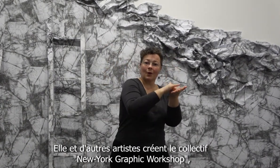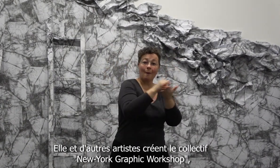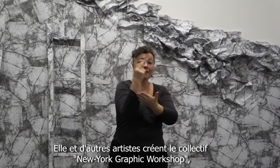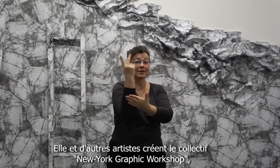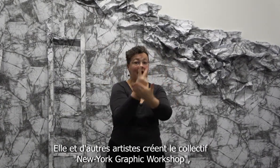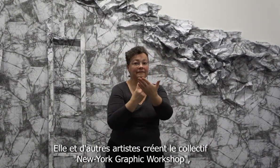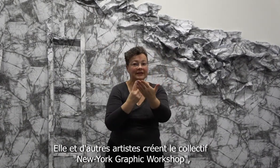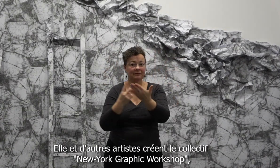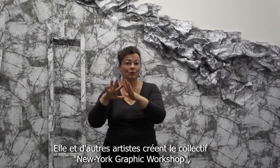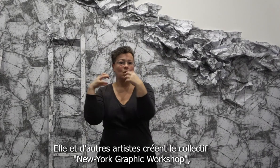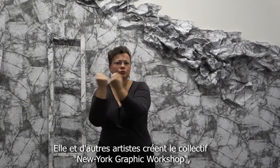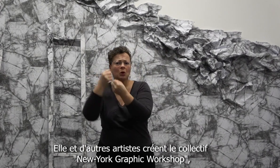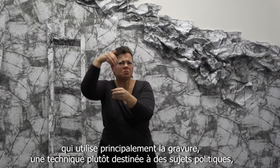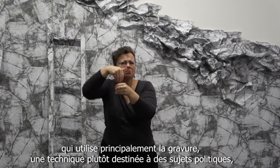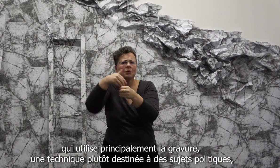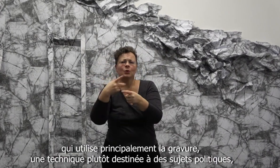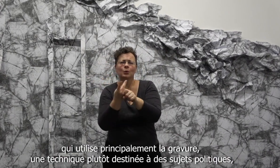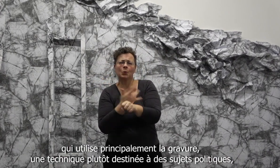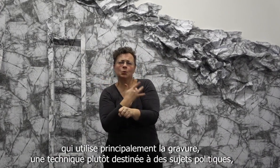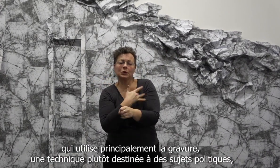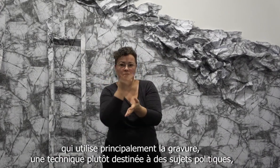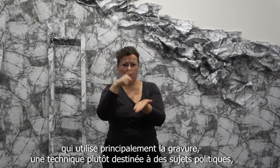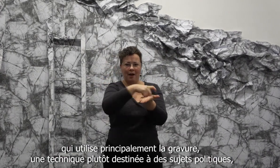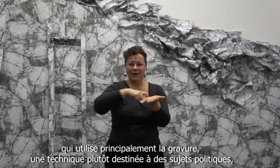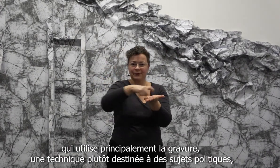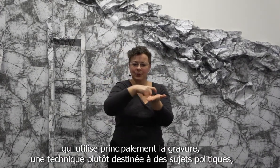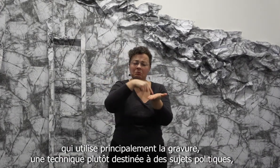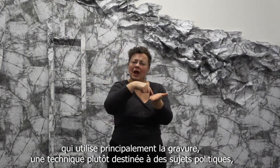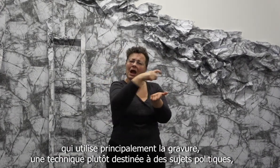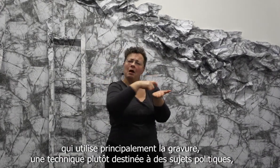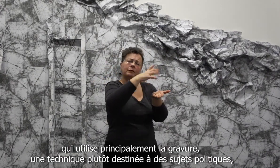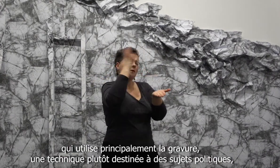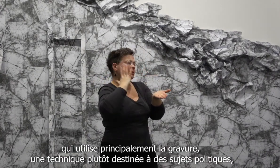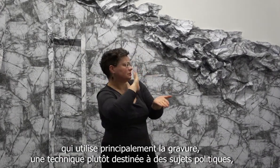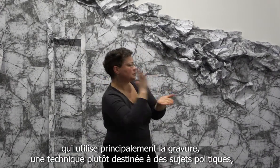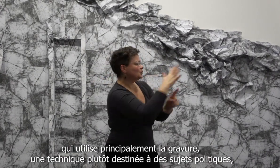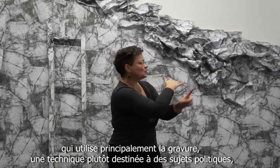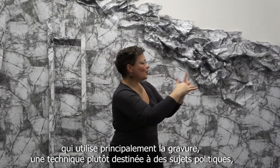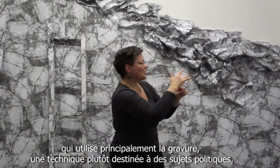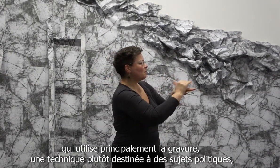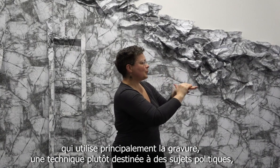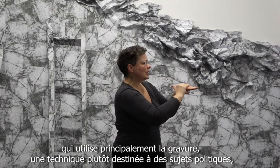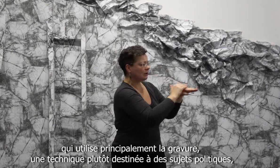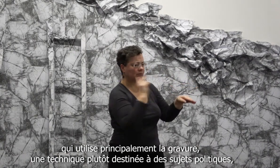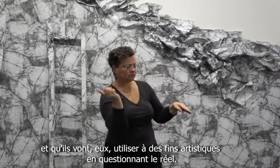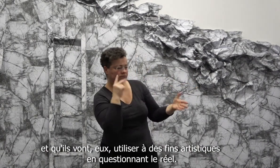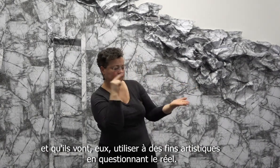Graphic Workshop, qui utilisent principalement la gravure, une technique plutôt destinée à des sujets politiques et qu'ils vont eux